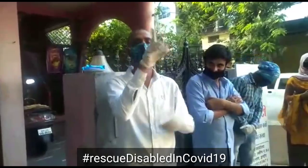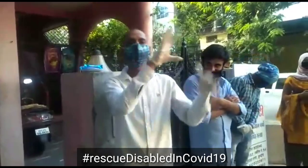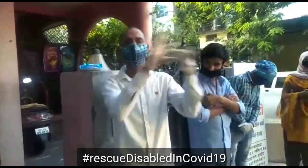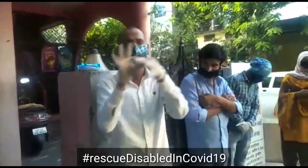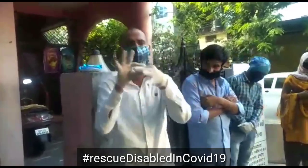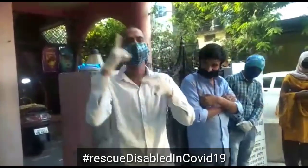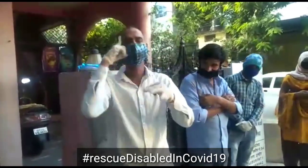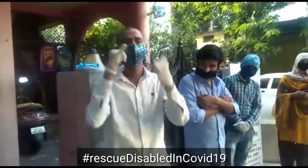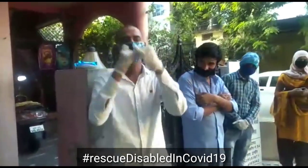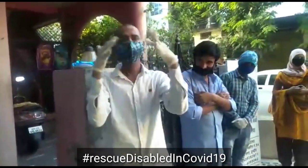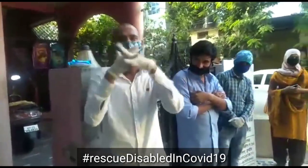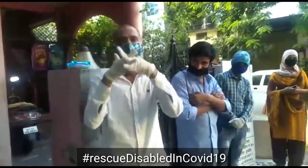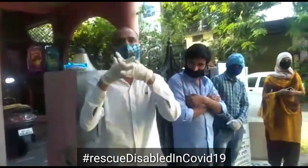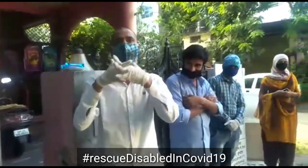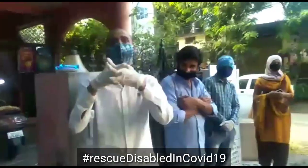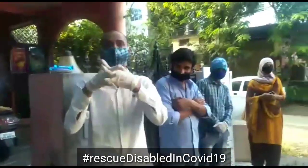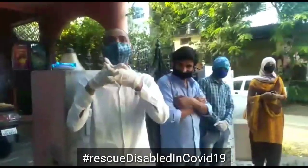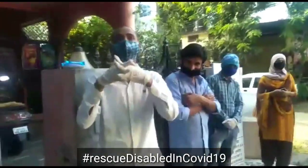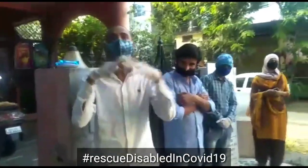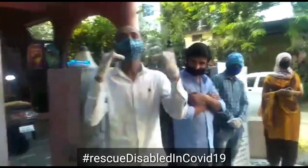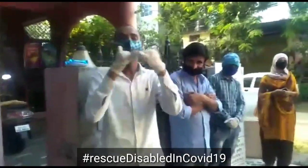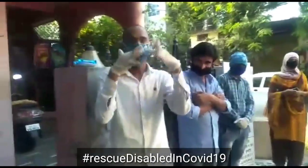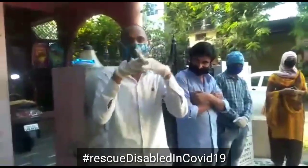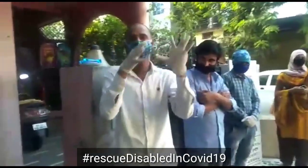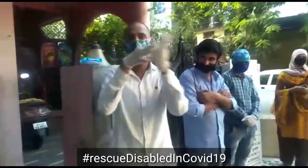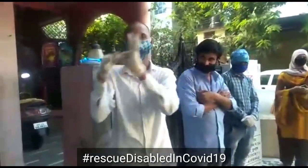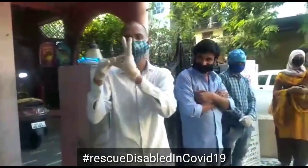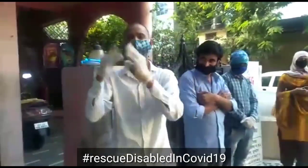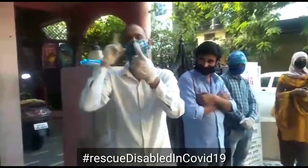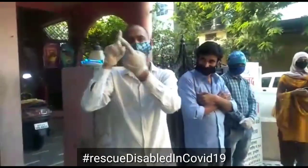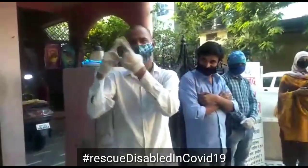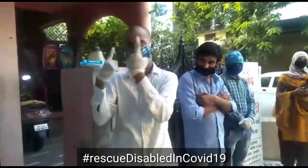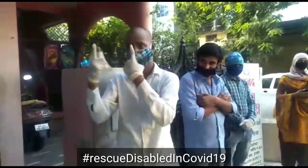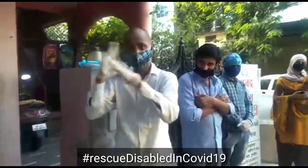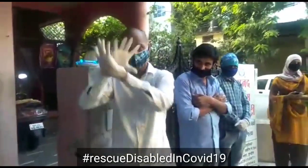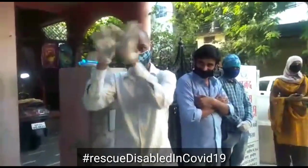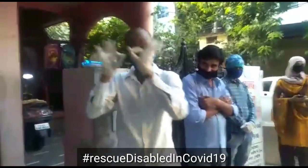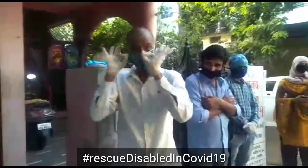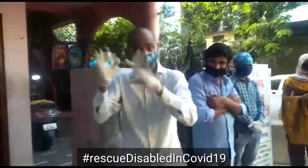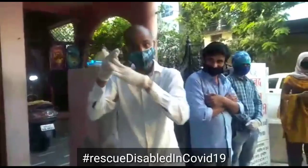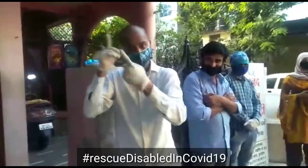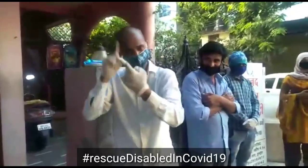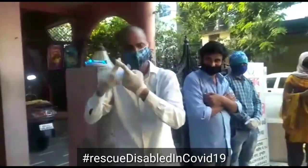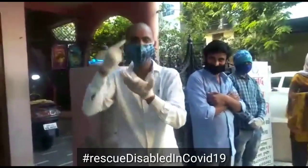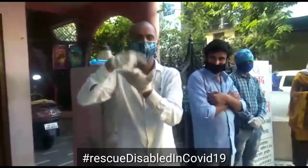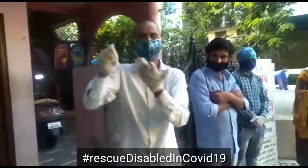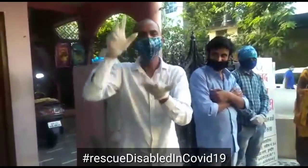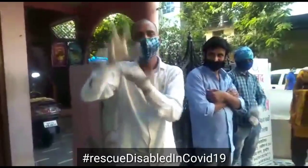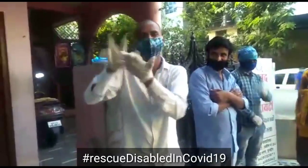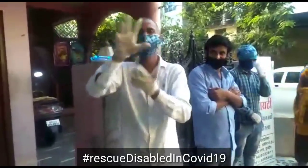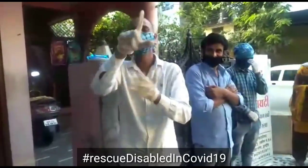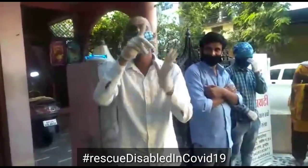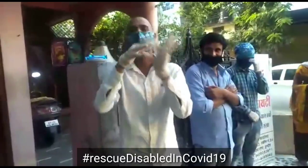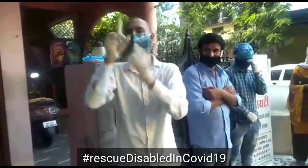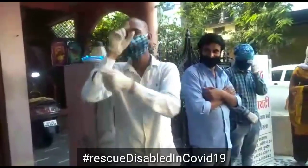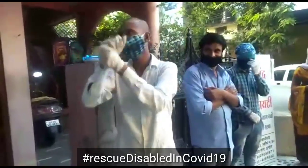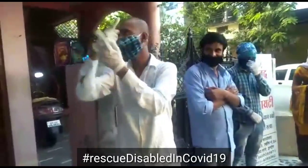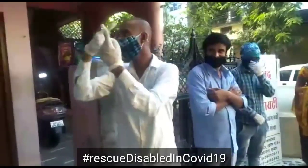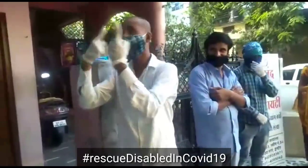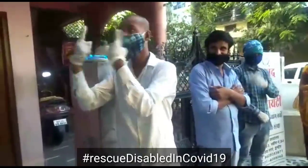बोगा थे जगे हुए है और बेवी उनके साथ जगे हुए है और अभी आज जब दूसरी टीम रहा हो रही तो हमको तो अपनी तकान ही खताम से लग रही है